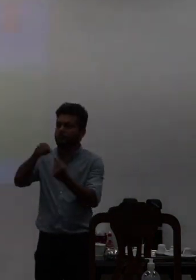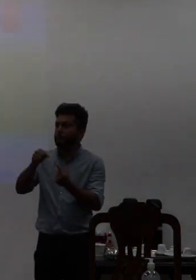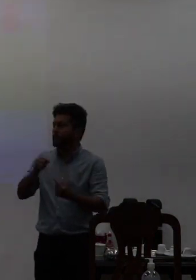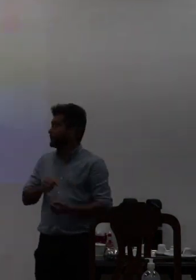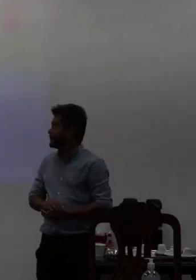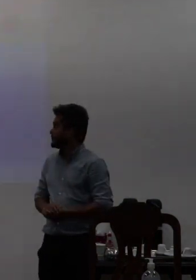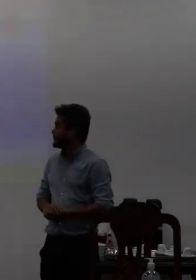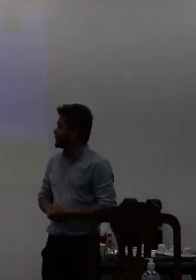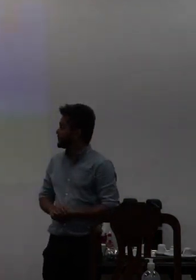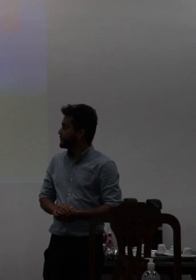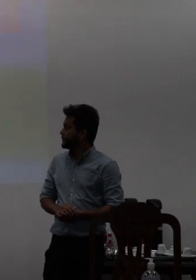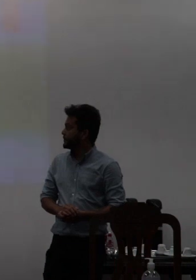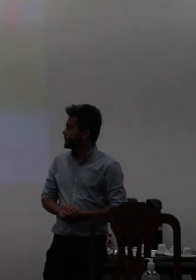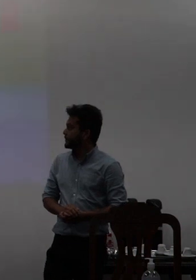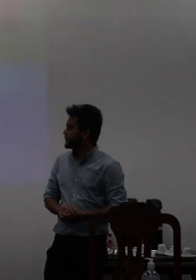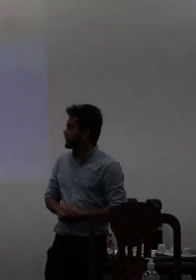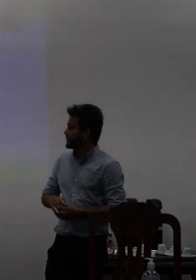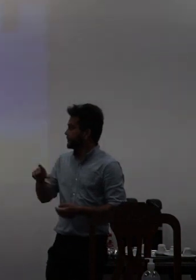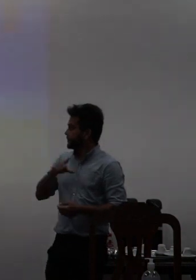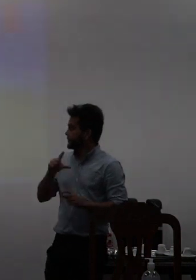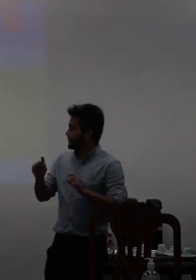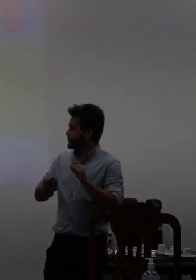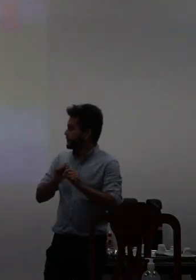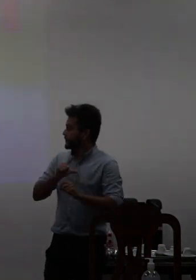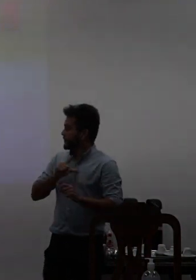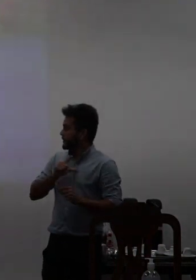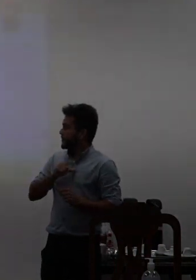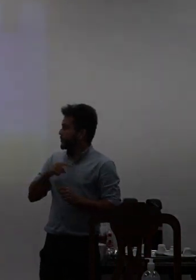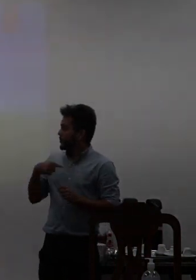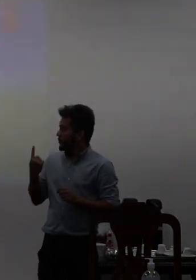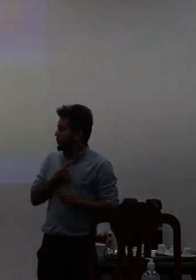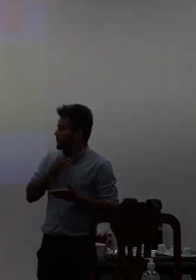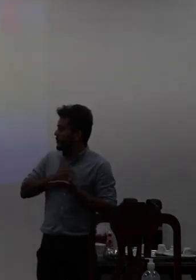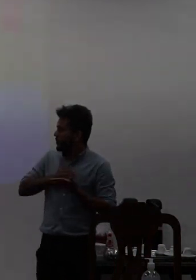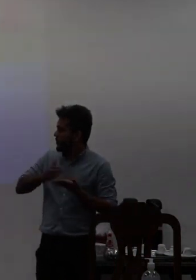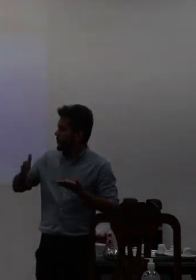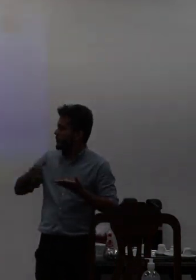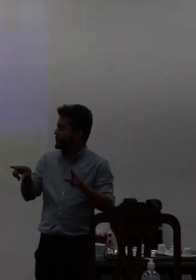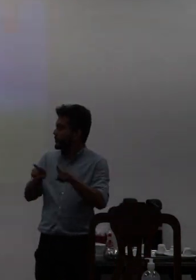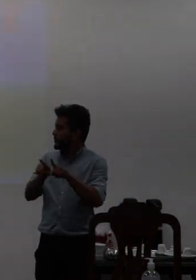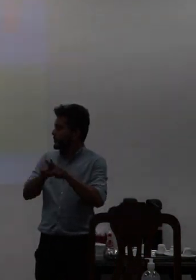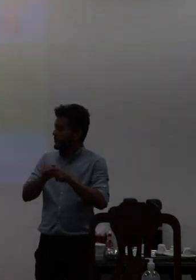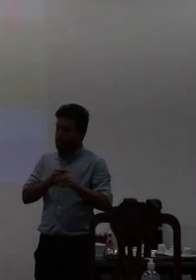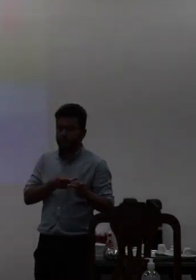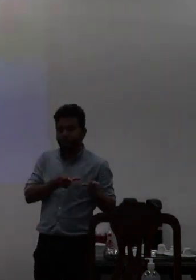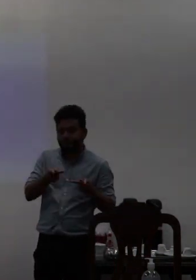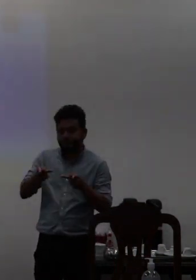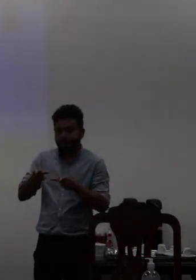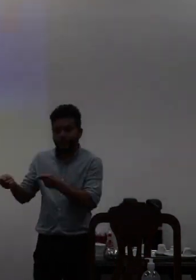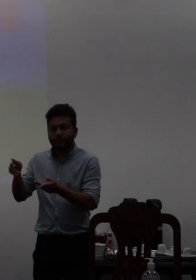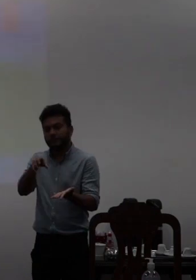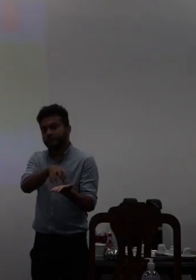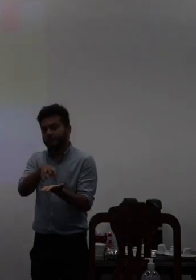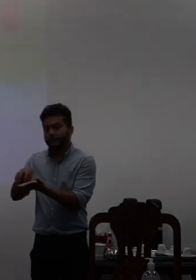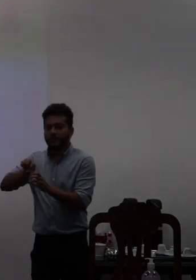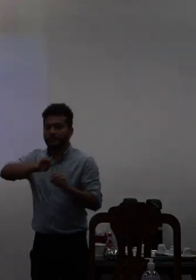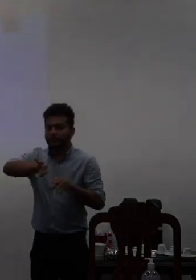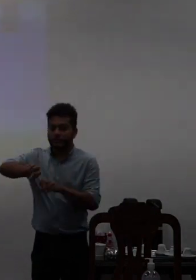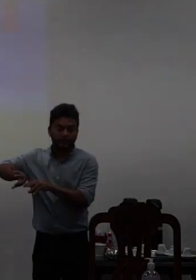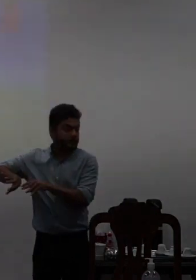quando fitou esse processo de aplicação do questionário nós iniciamos as visitas aos centros de ensino e